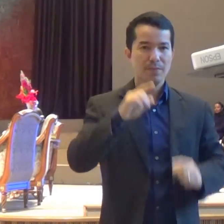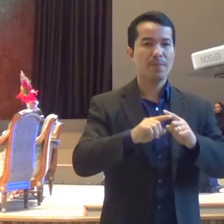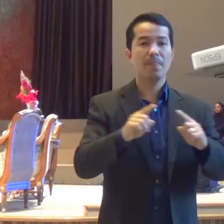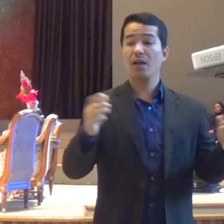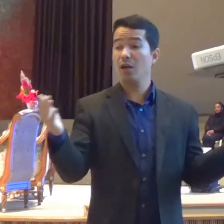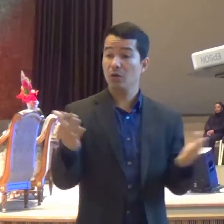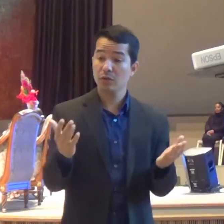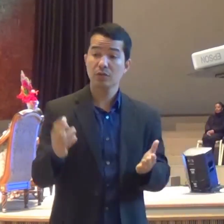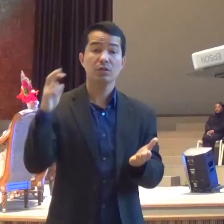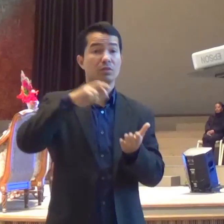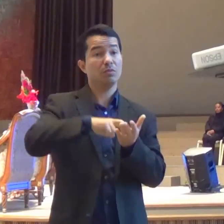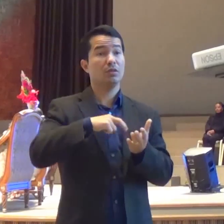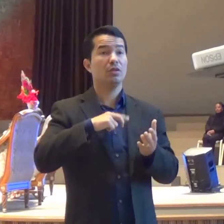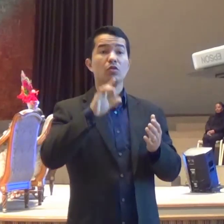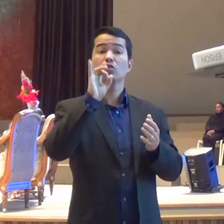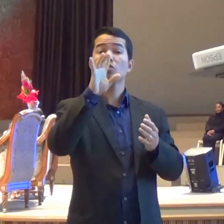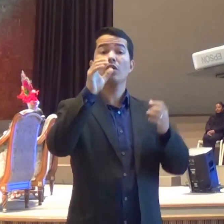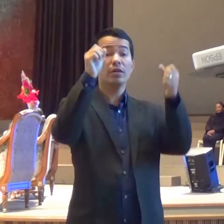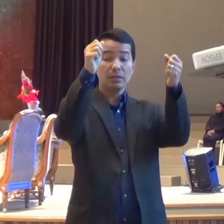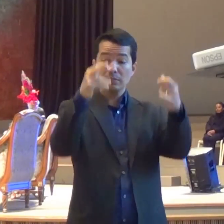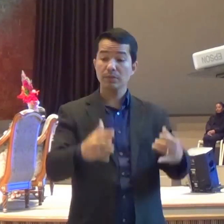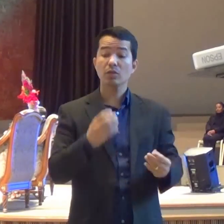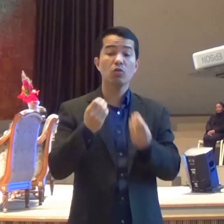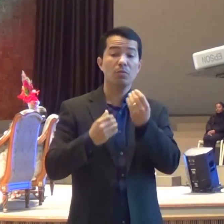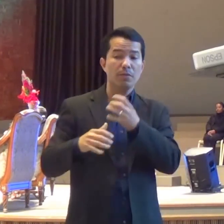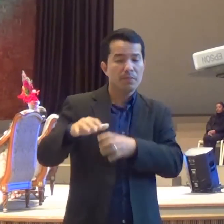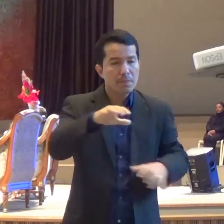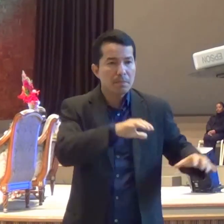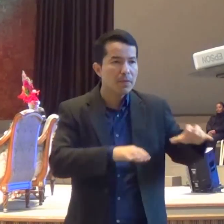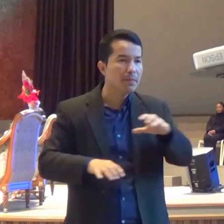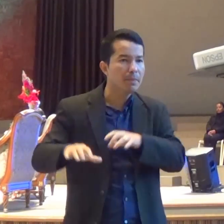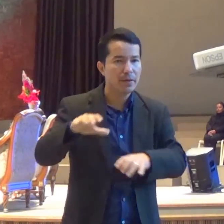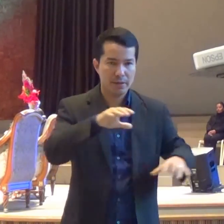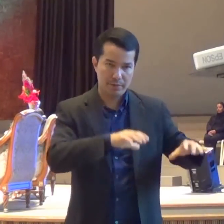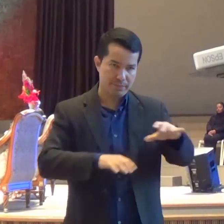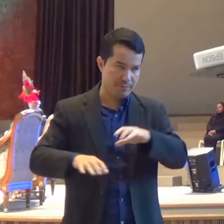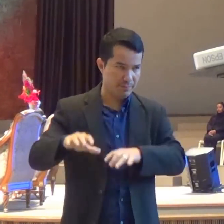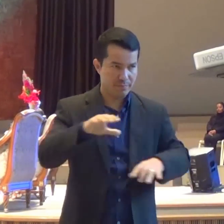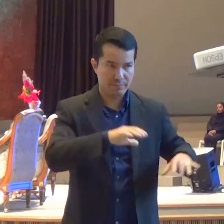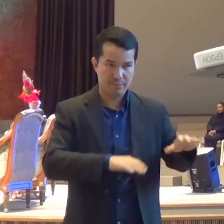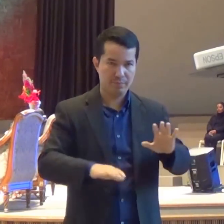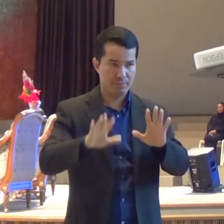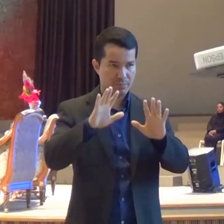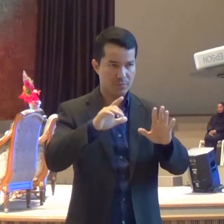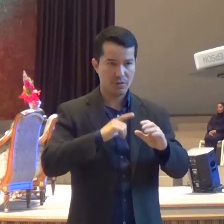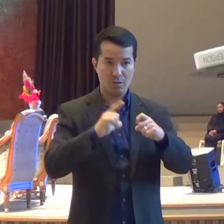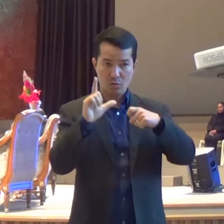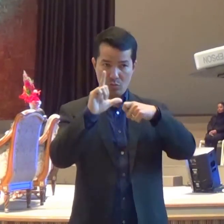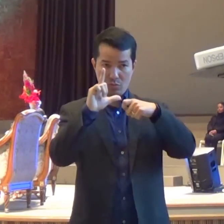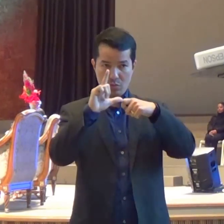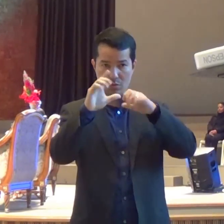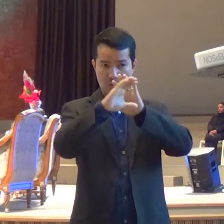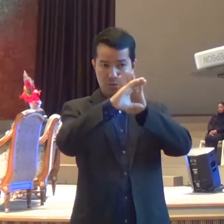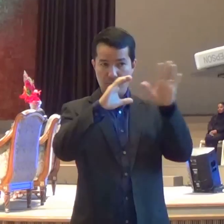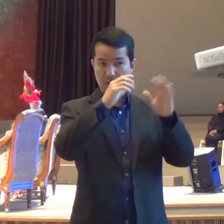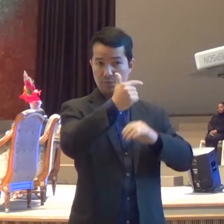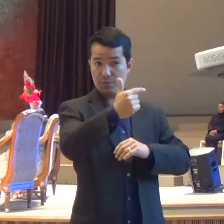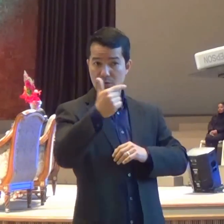manhã agora sobre a preparação Vamos ler a palavra de Deus, Lucas 22, versículo 7 a